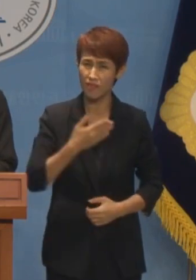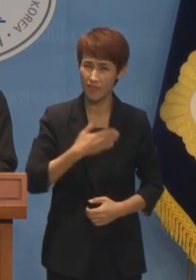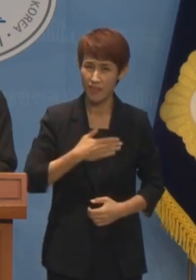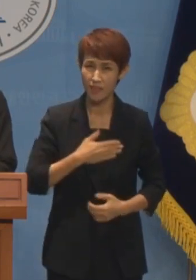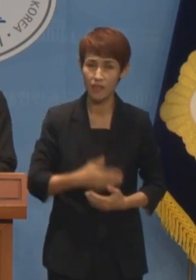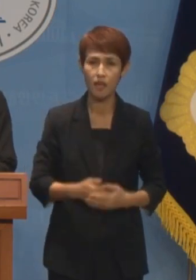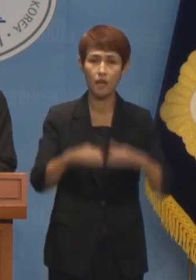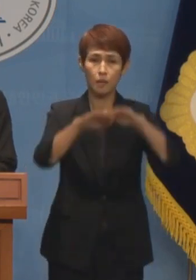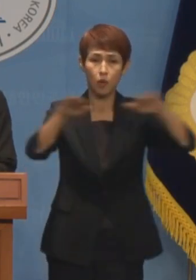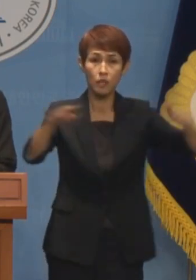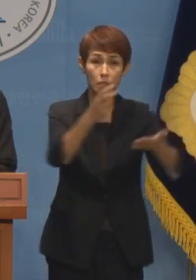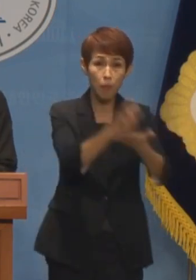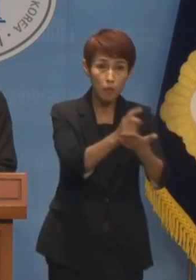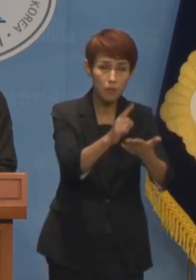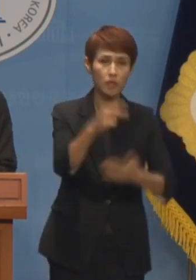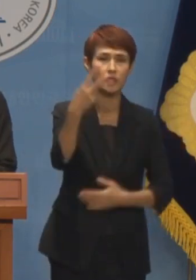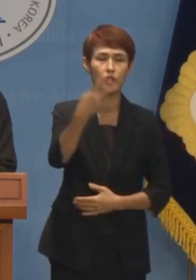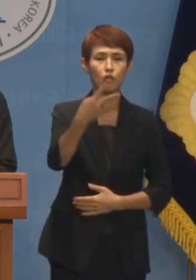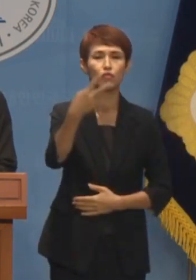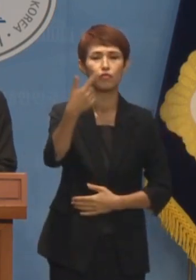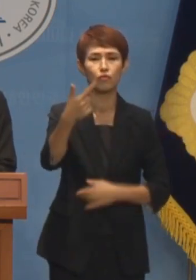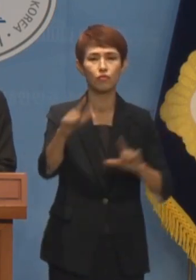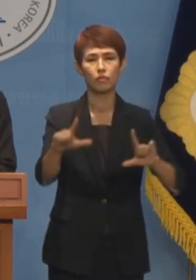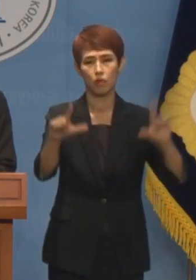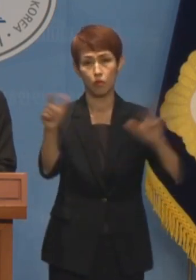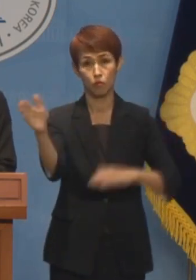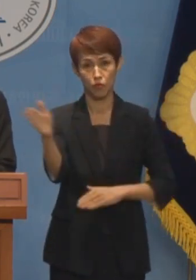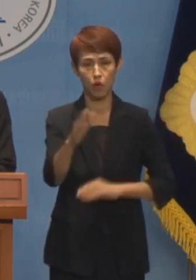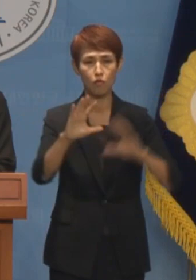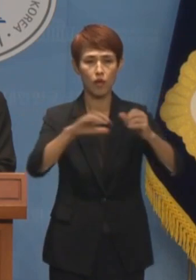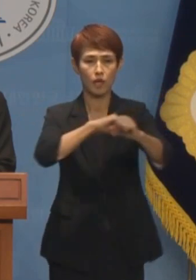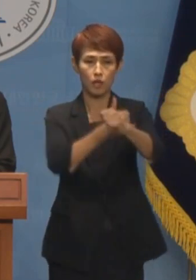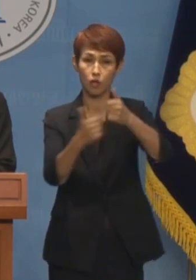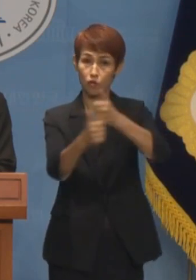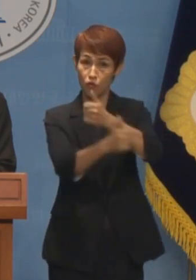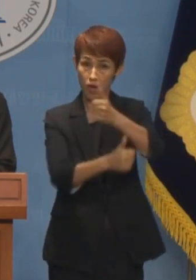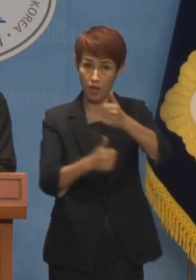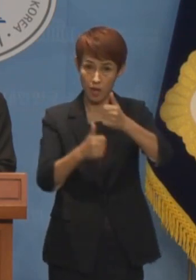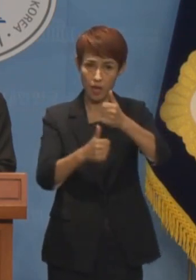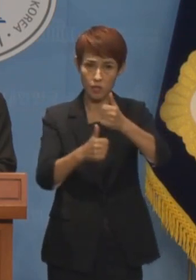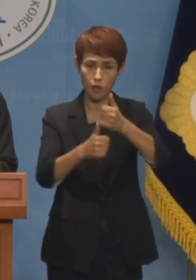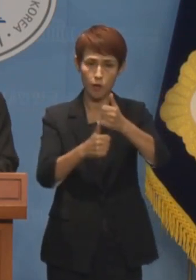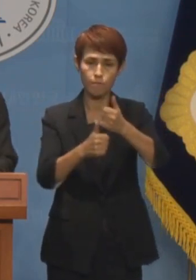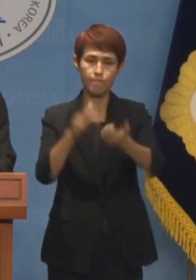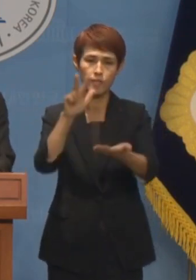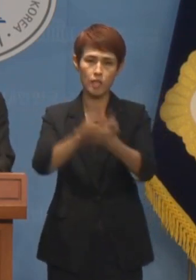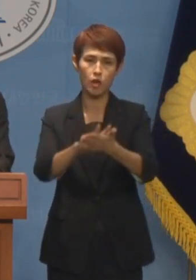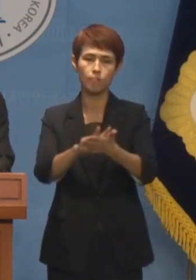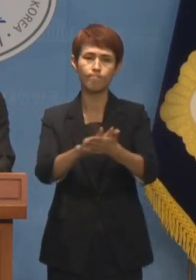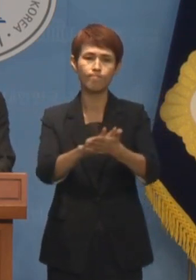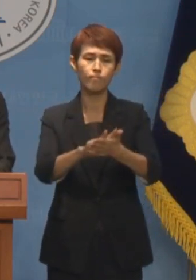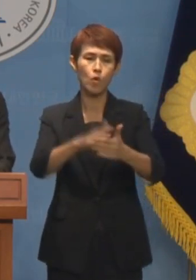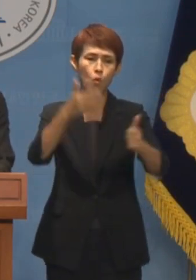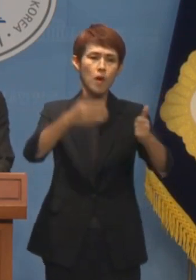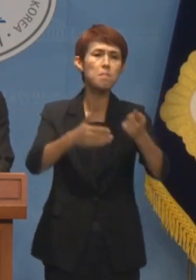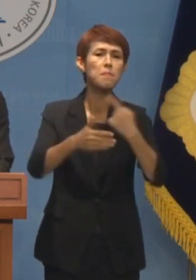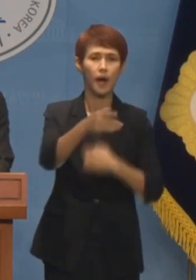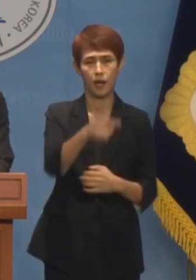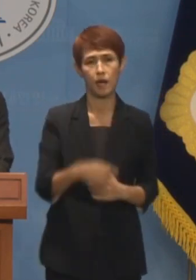평등법은 2006년도부터 국가인권위원회에서 지속적으로 재정을 권고해왔던 법입니다.